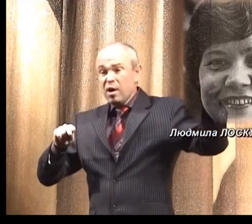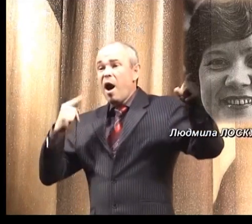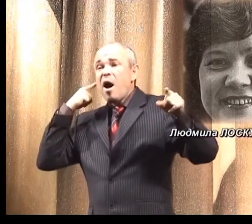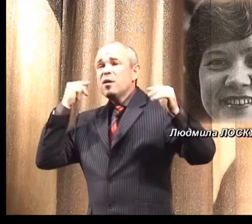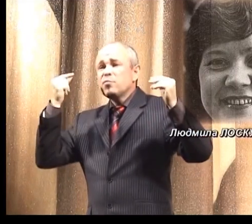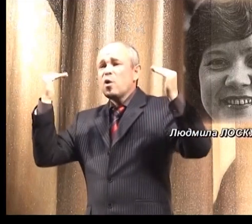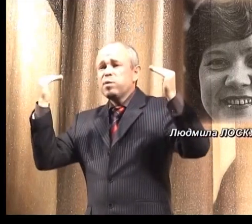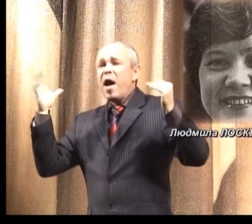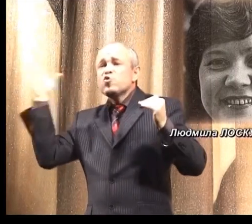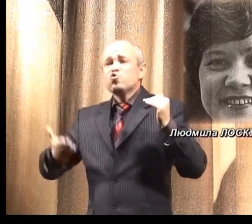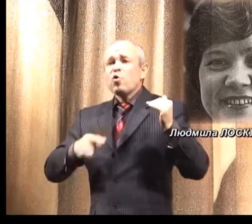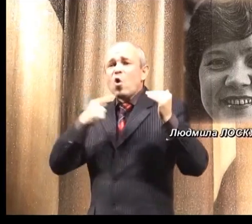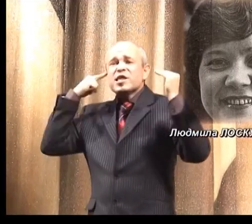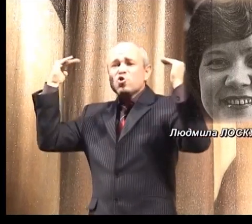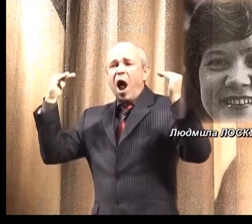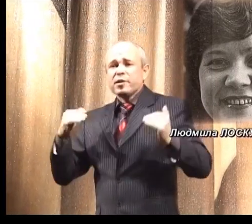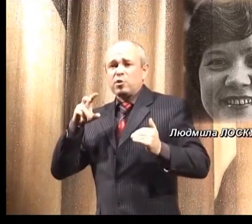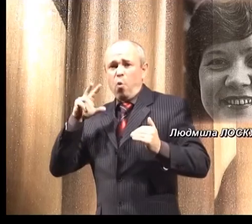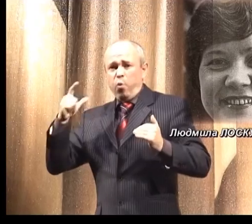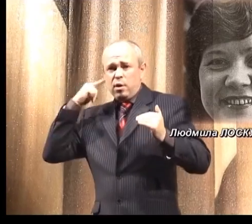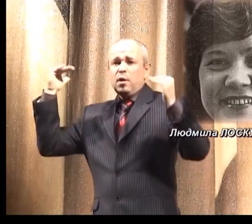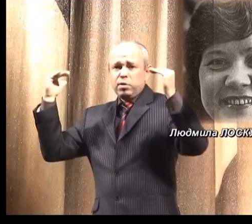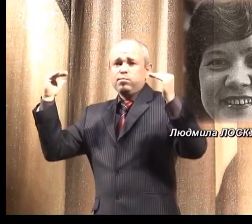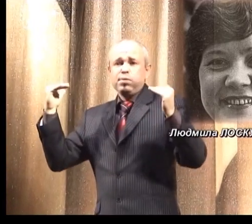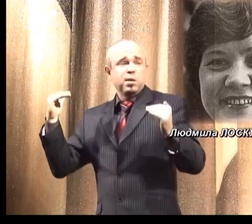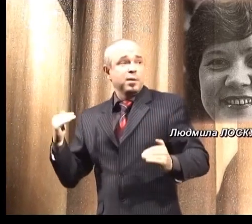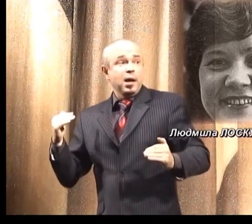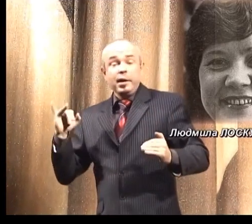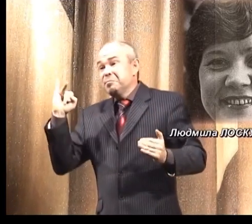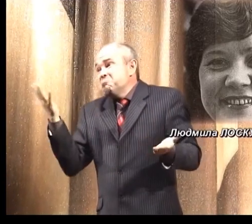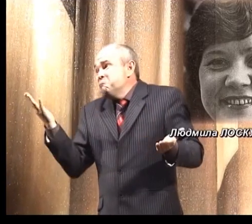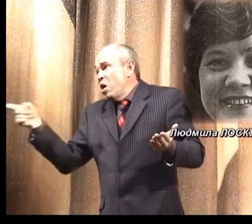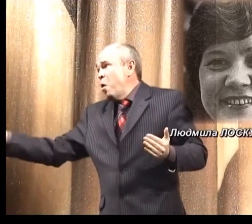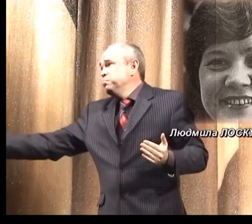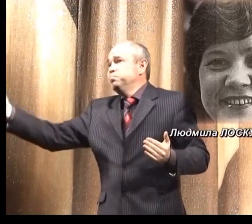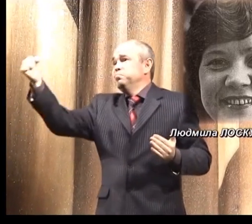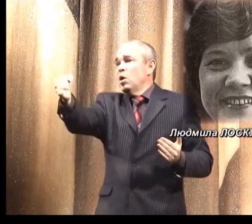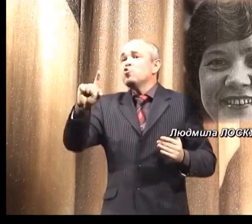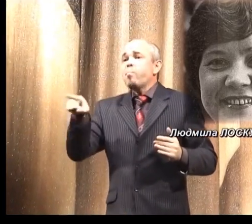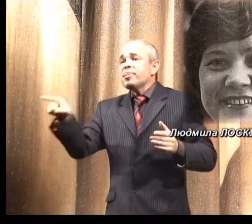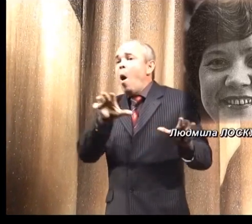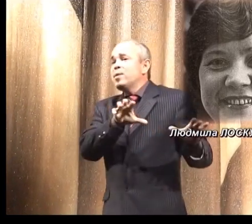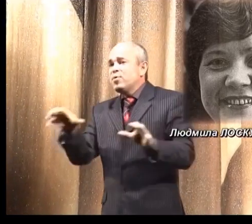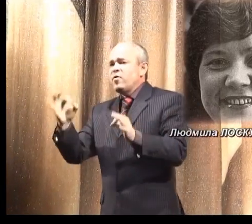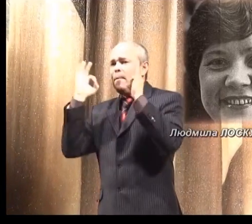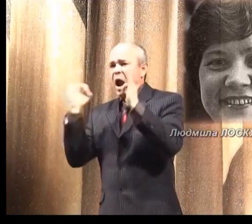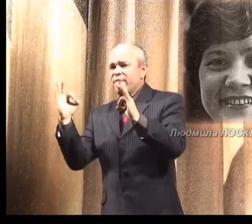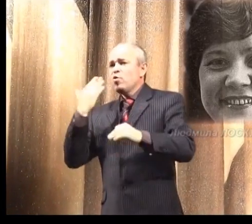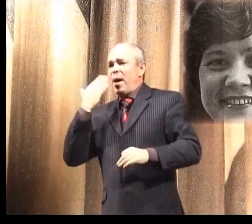профессиональный педагог. У нее немножко был пониже вслух, пониже вслух. За нее поставили. Она